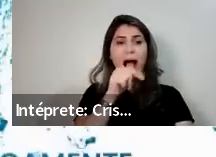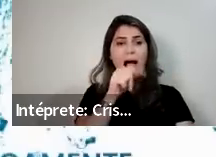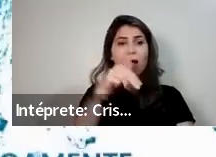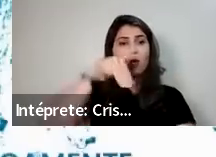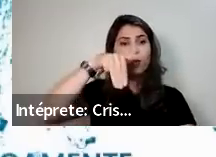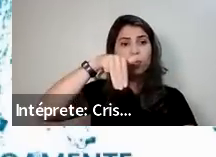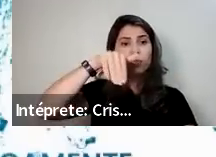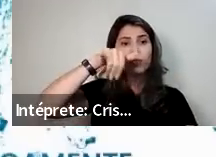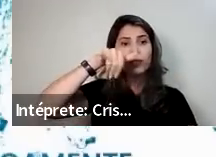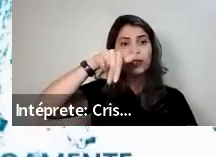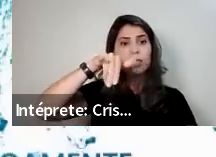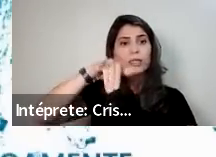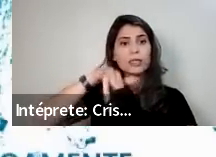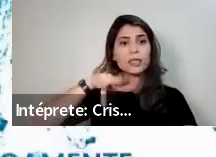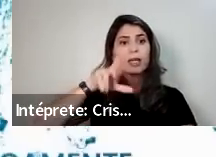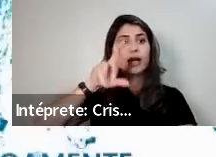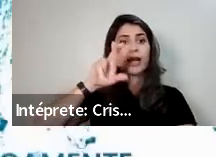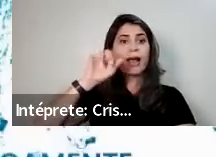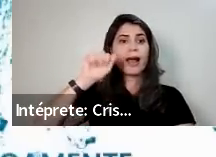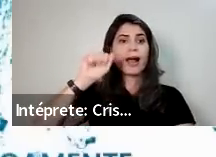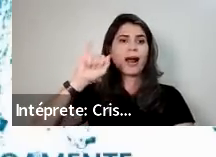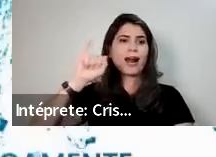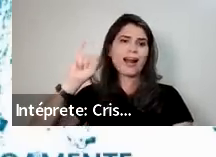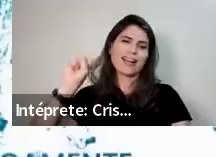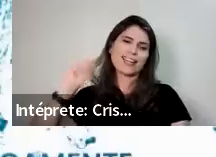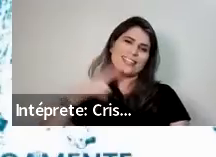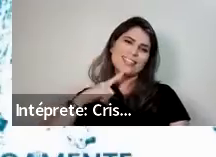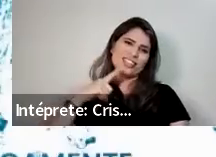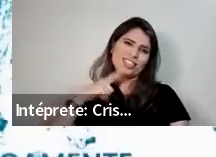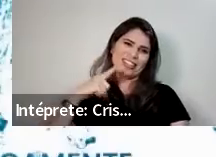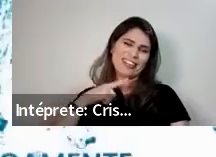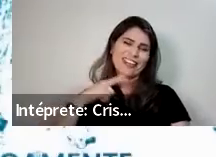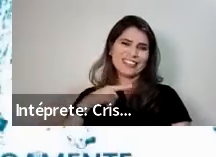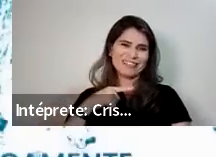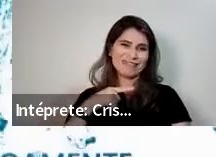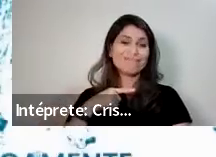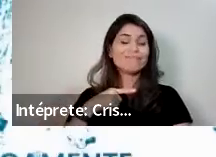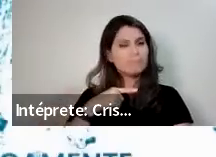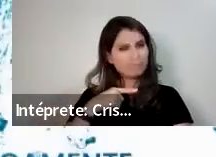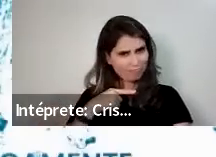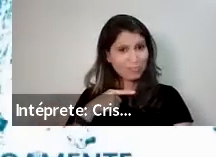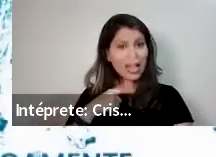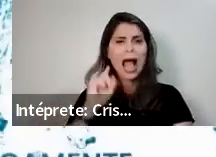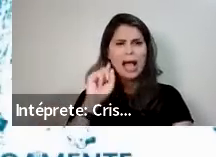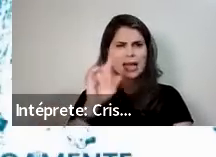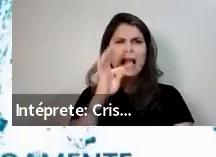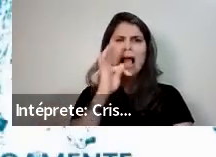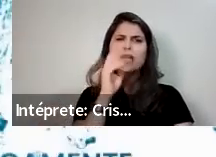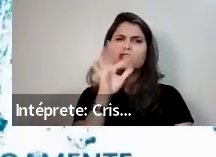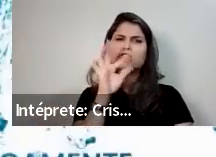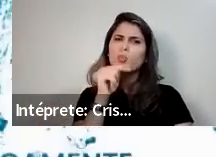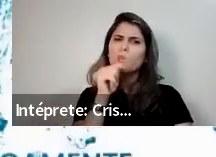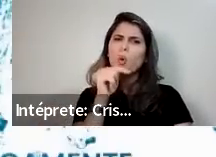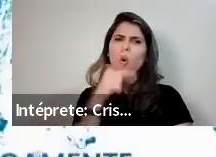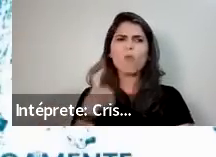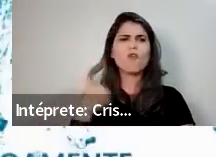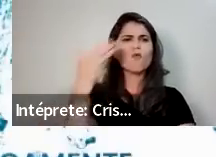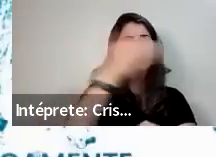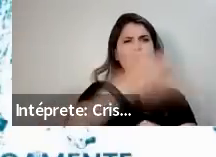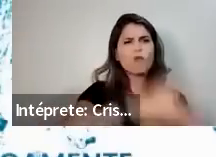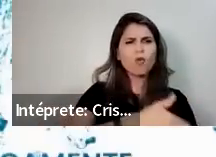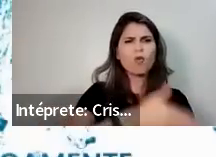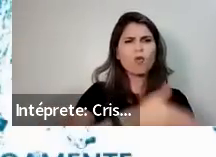Só que falar é muito fácil. Então, o que nós fizemos? Nós fomos em um dos principais centros de controle de qualidade